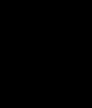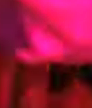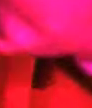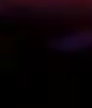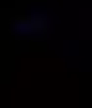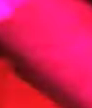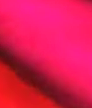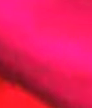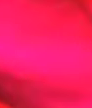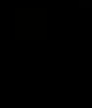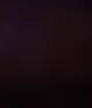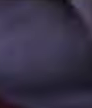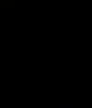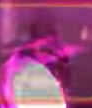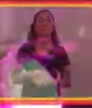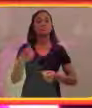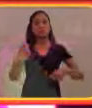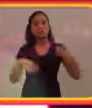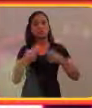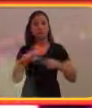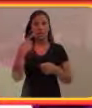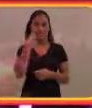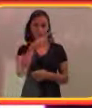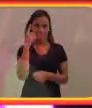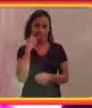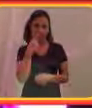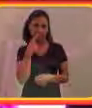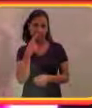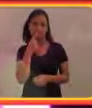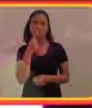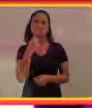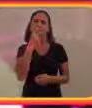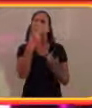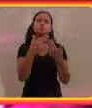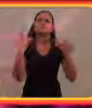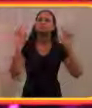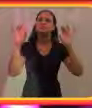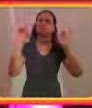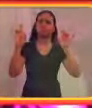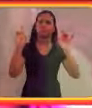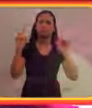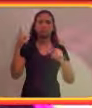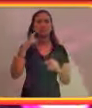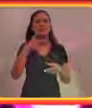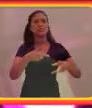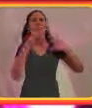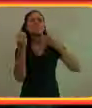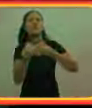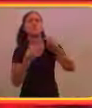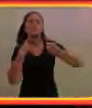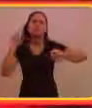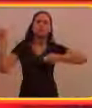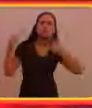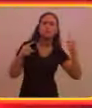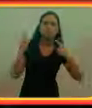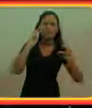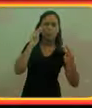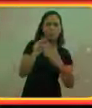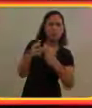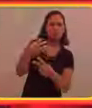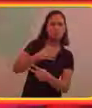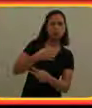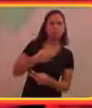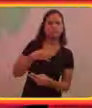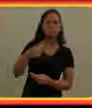Homem de boina dança e sinaliza. Tocar para surdos é uma coisa super especial. Você percebe que o seu gesto, o seu